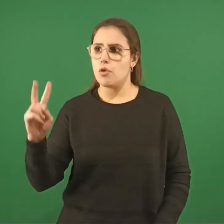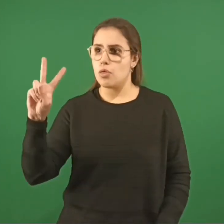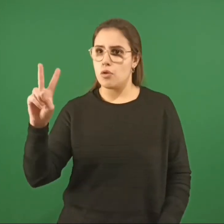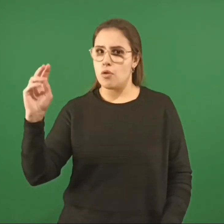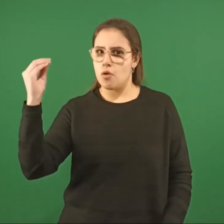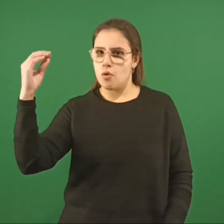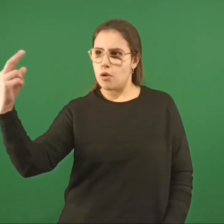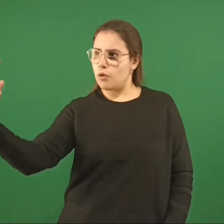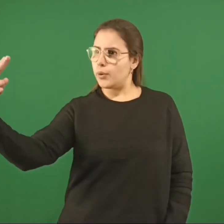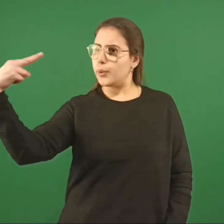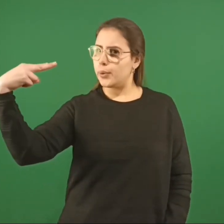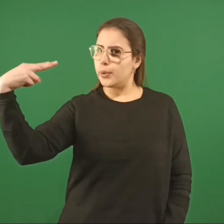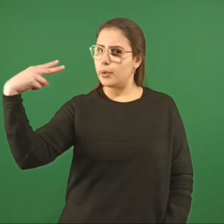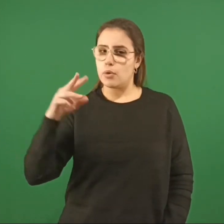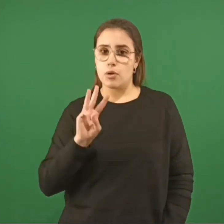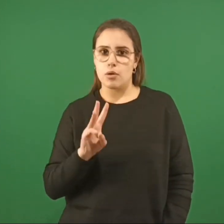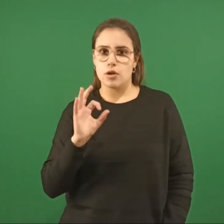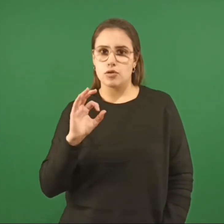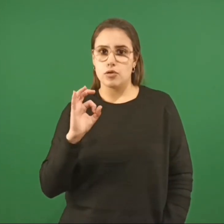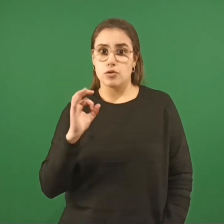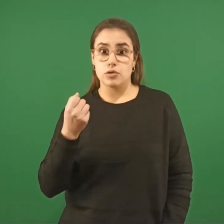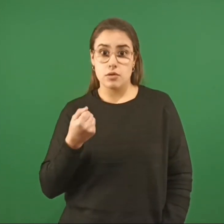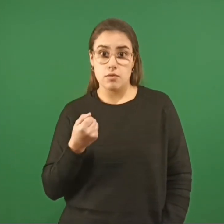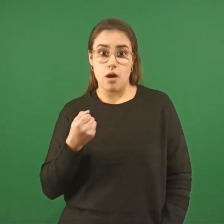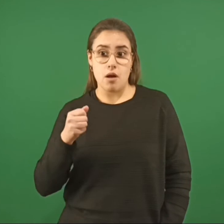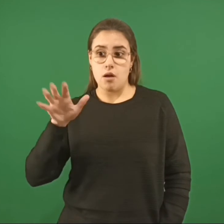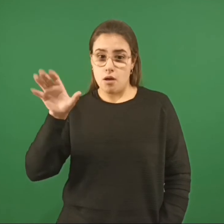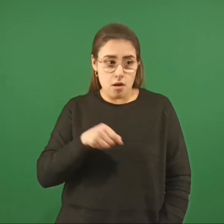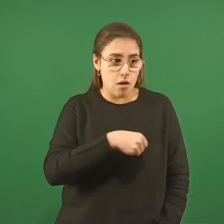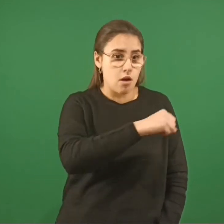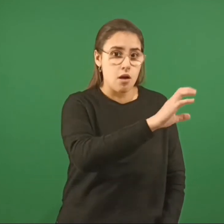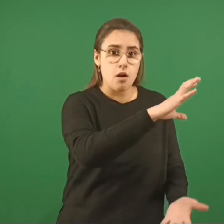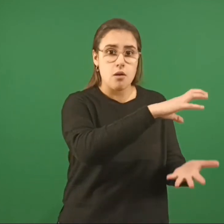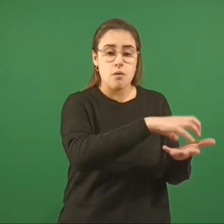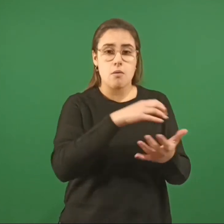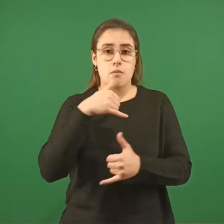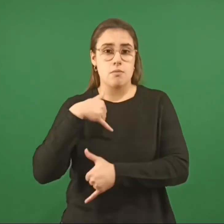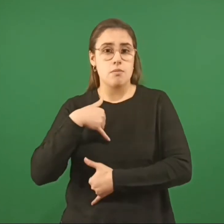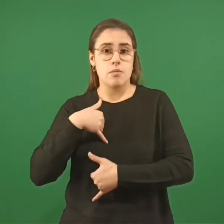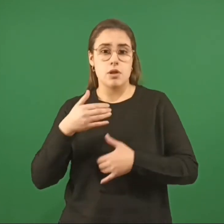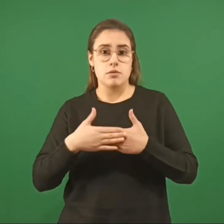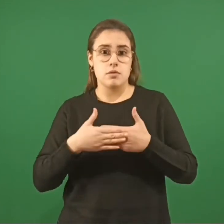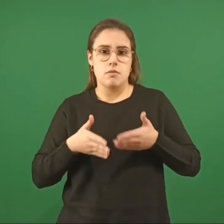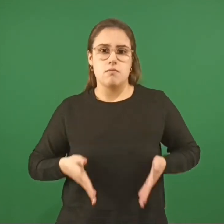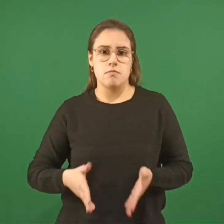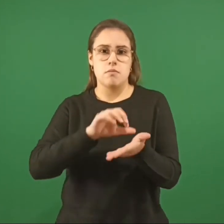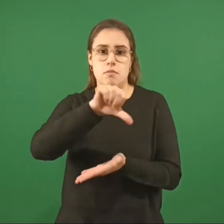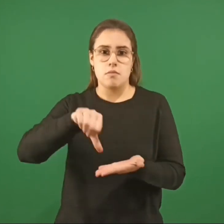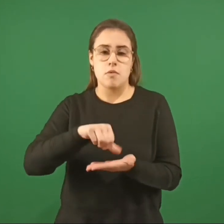cuando aparecen los milicos Dos muchachos que están pescando cerca de la punta Ven cuando son detenidos y trasladados al cuartelillo de la armada a la